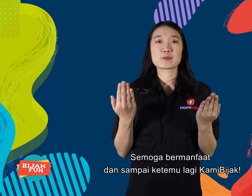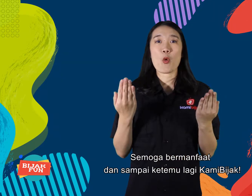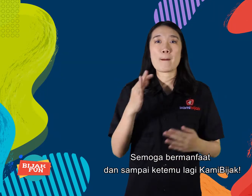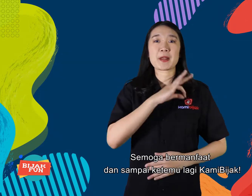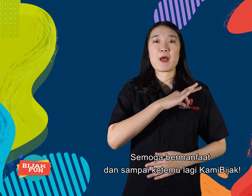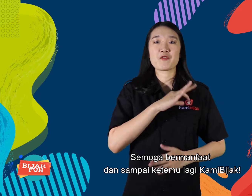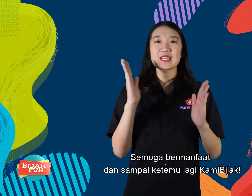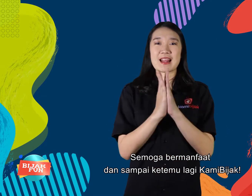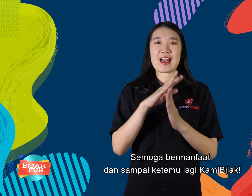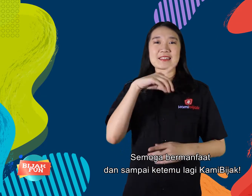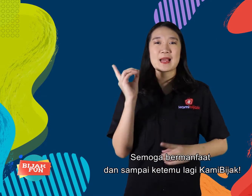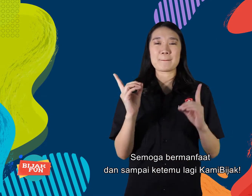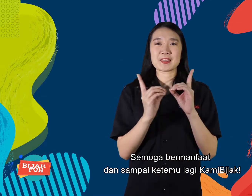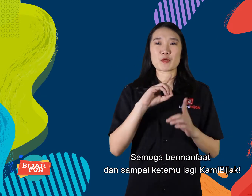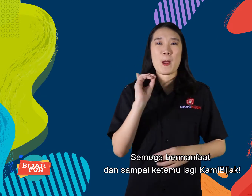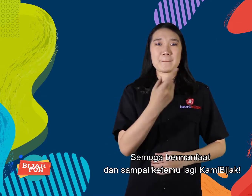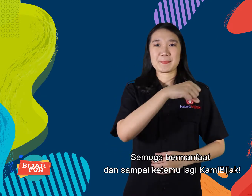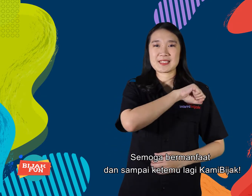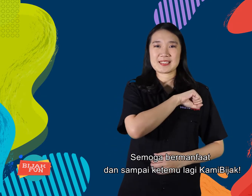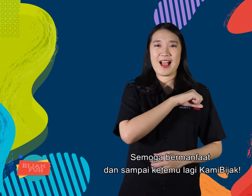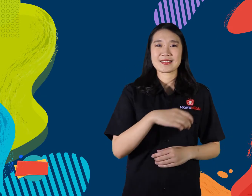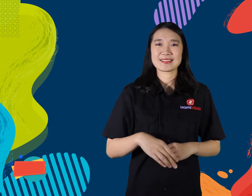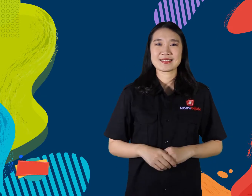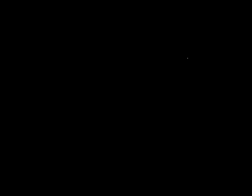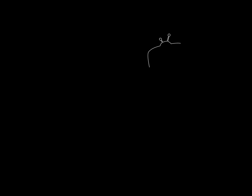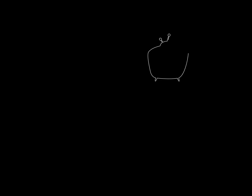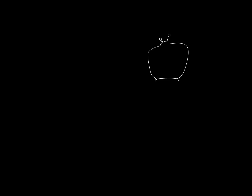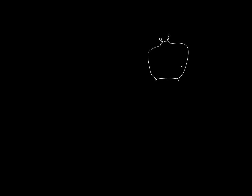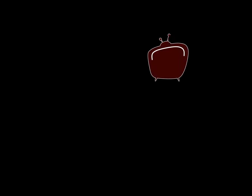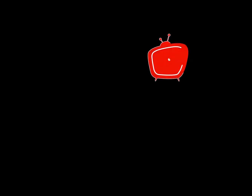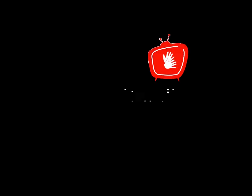Semoga bermanfaat dan sampai ketemu lagi di Kami Bijak. Sampai